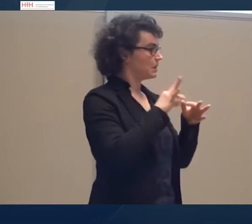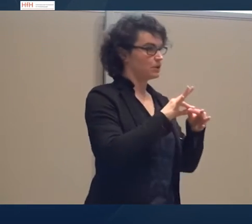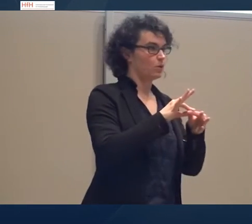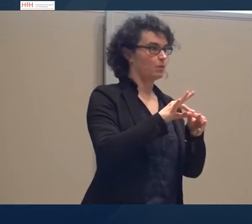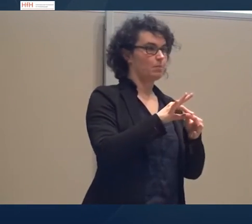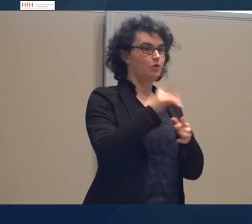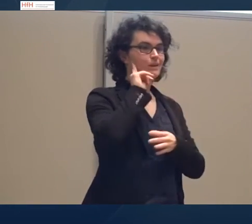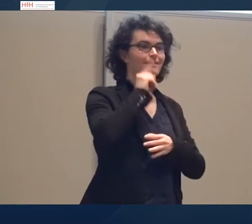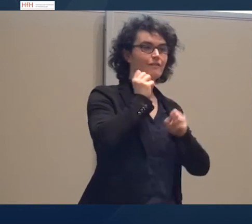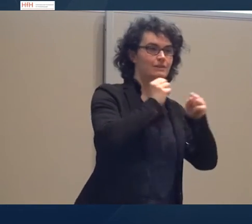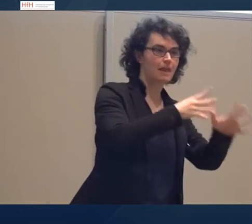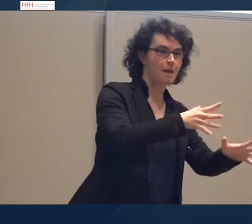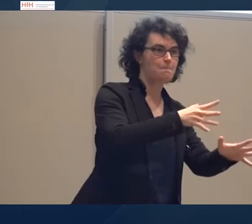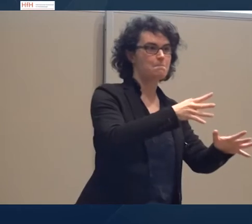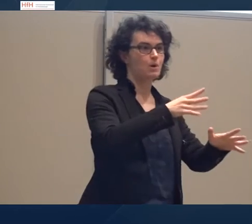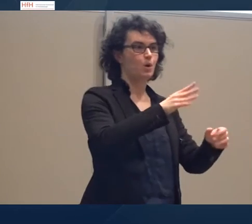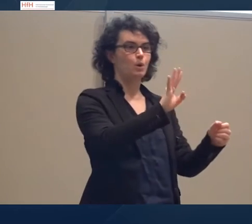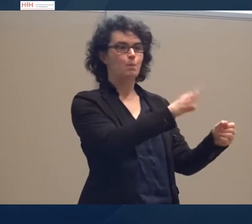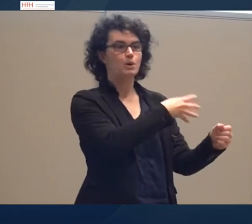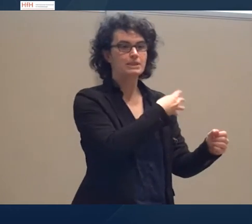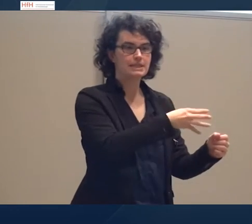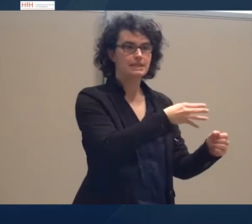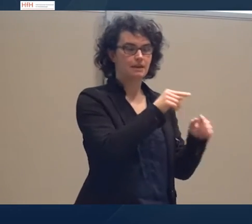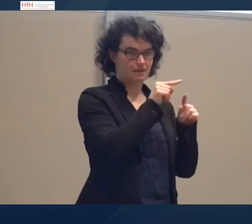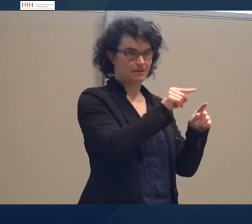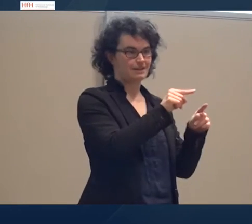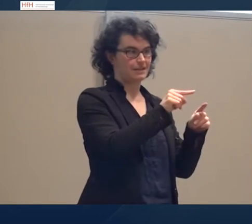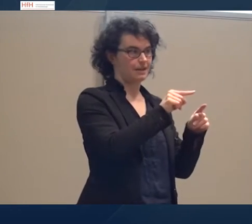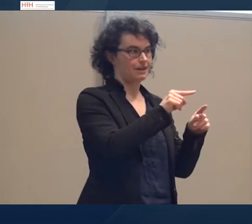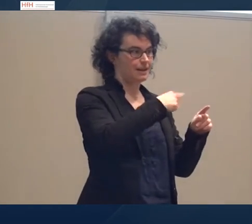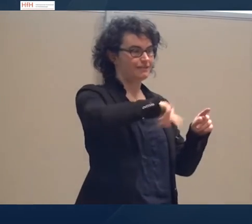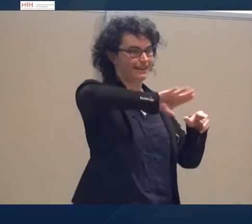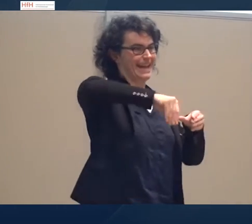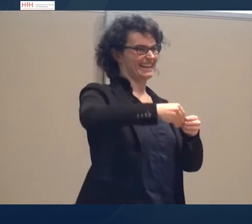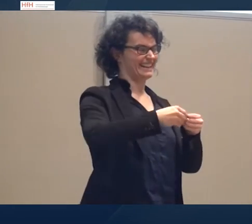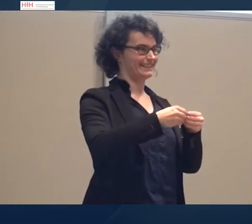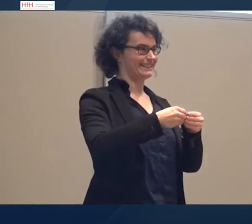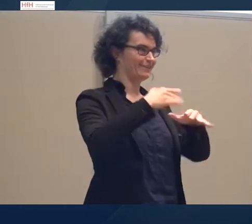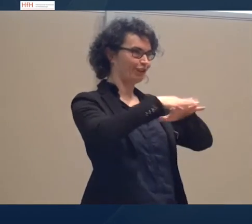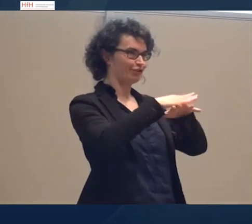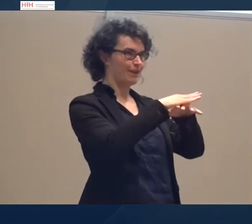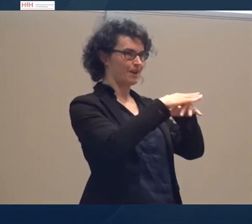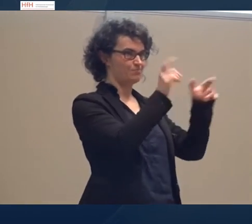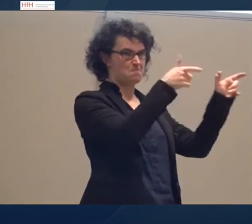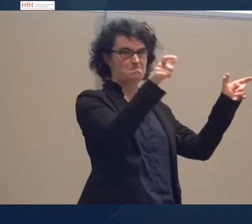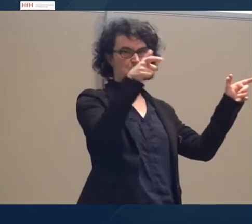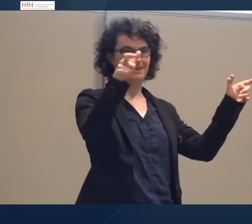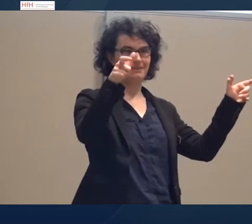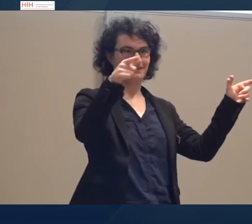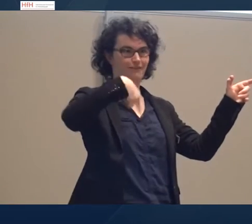lernen oder Poesie einordnen, das haben wir ergänzt in unsere Schilderung. Eigentlich ist das ein prozentuelles Beziehungsmuster.